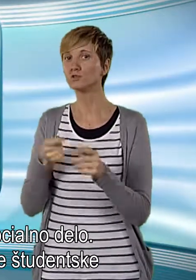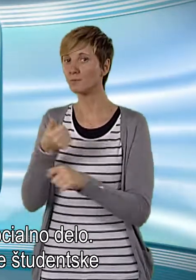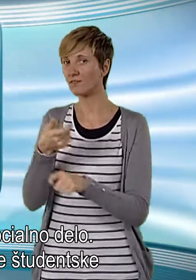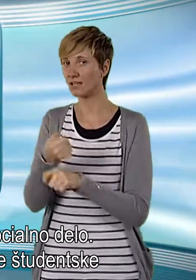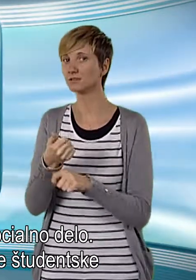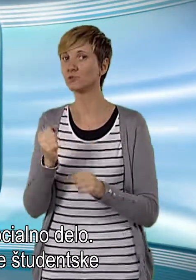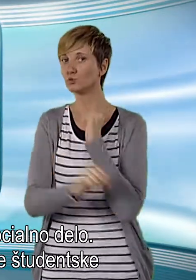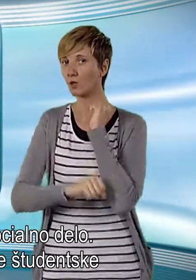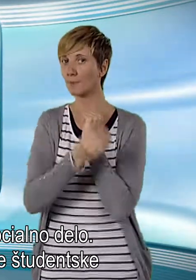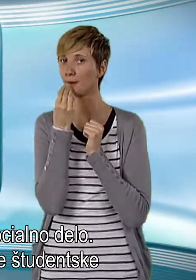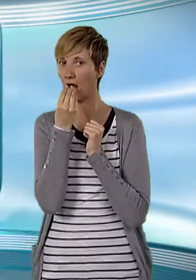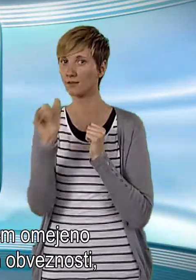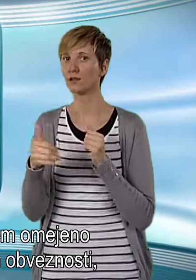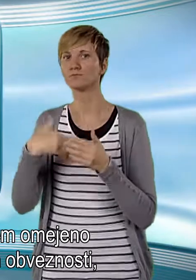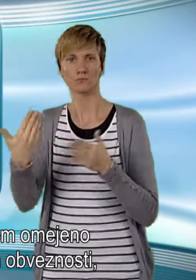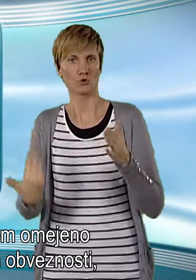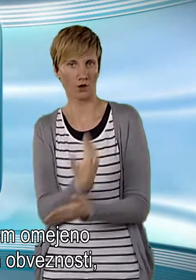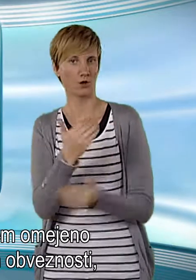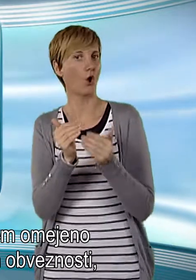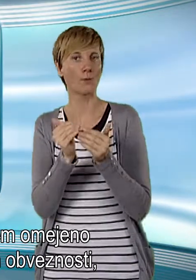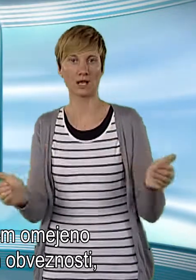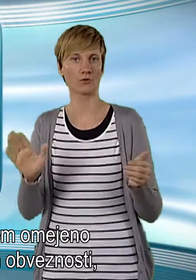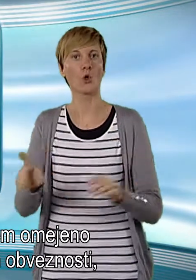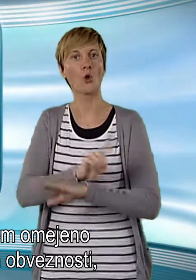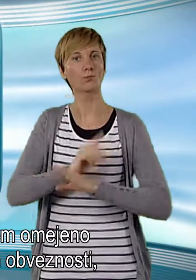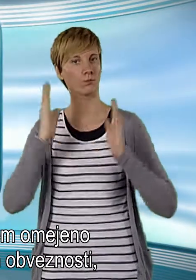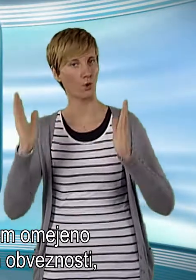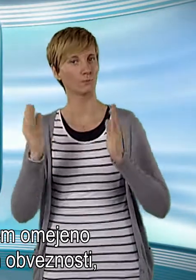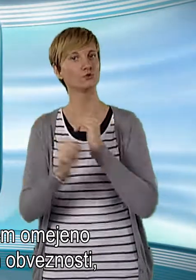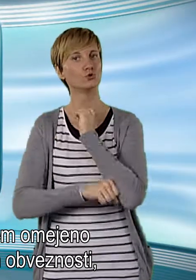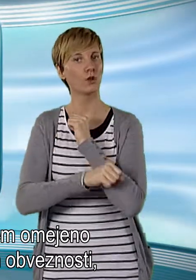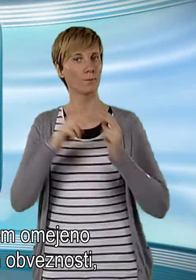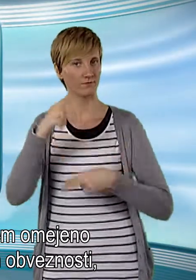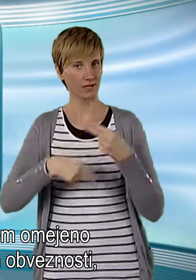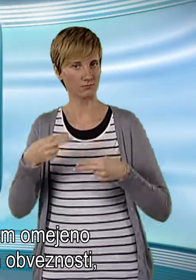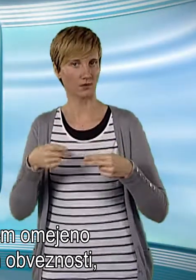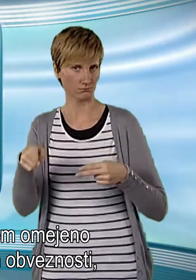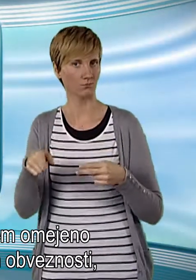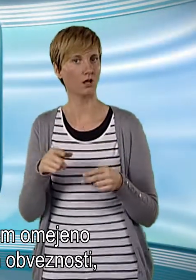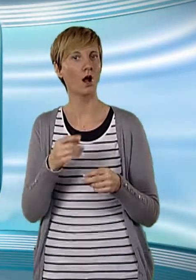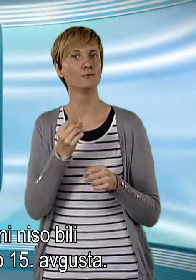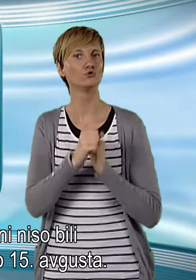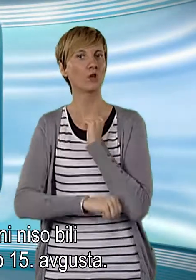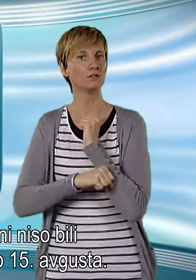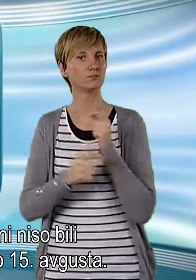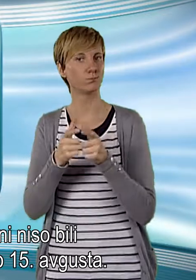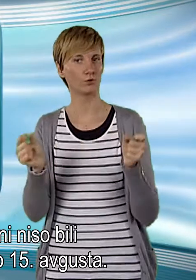Tudi subvencioniranje študentske prehrane je ponovem omejeno na obdobje študijskih obveznosti, tako študentski boni niso